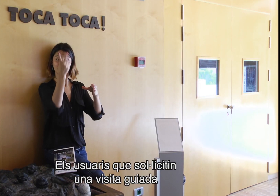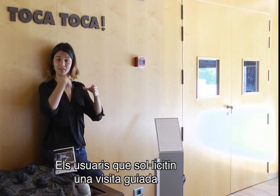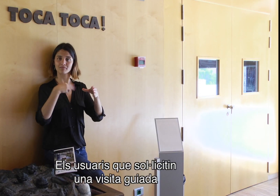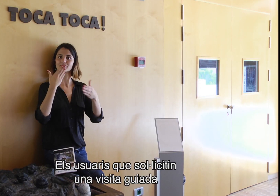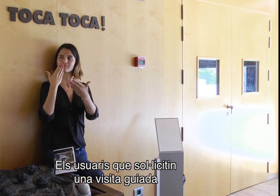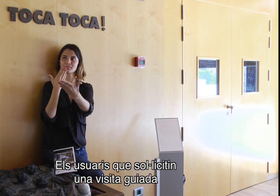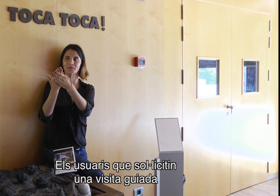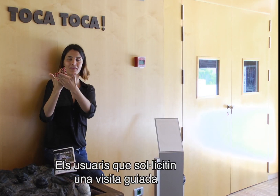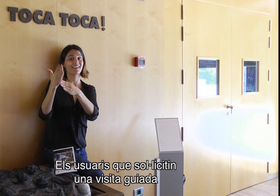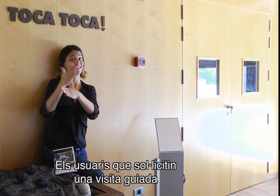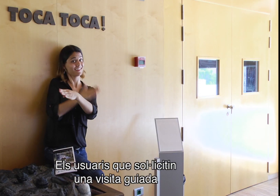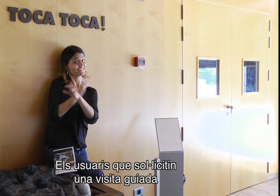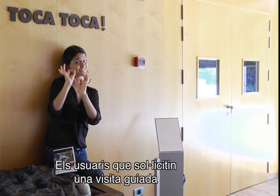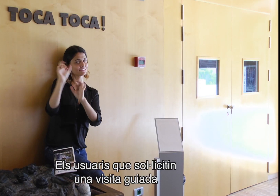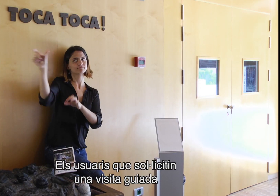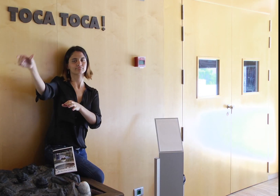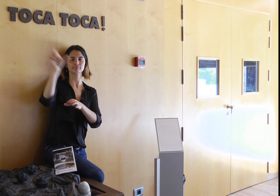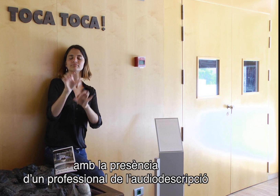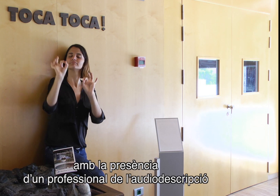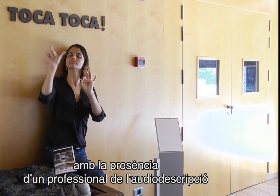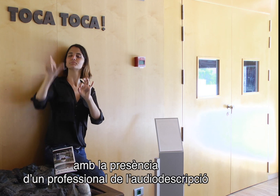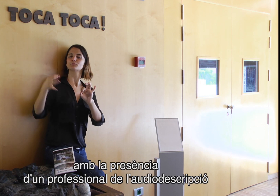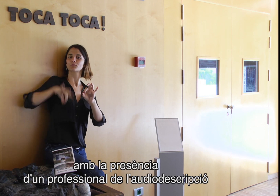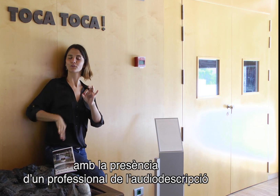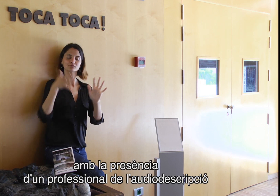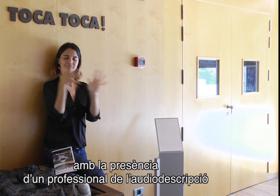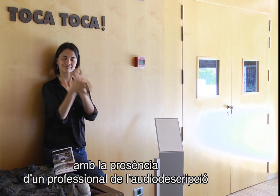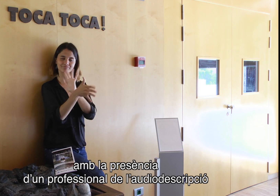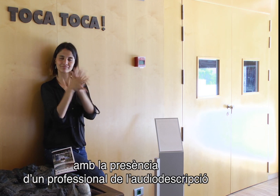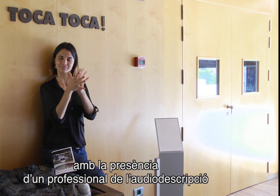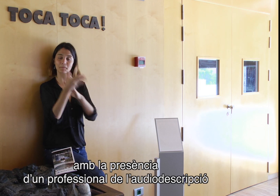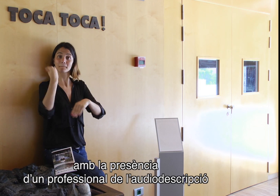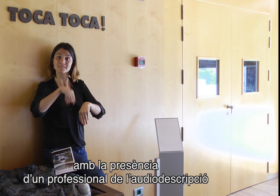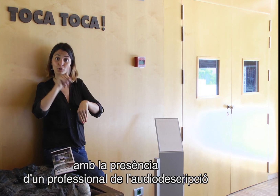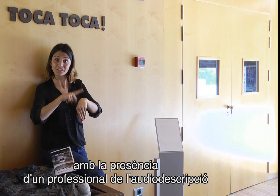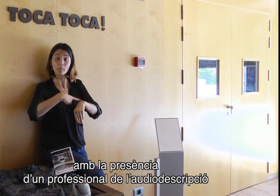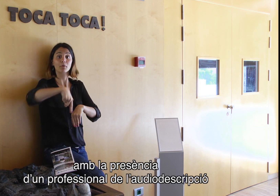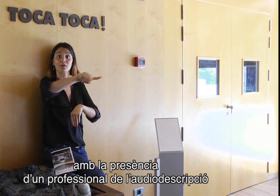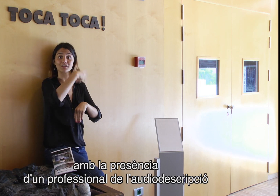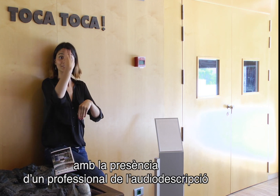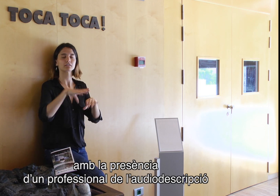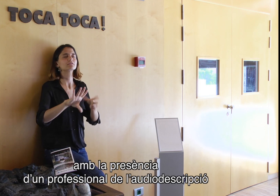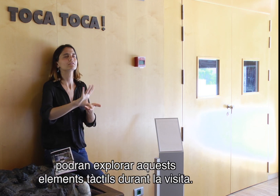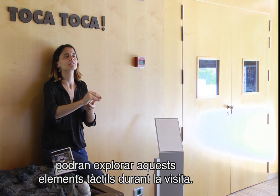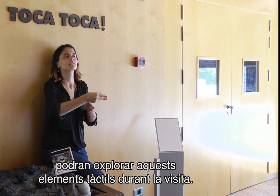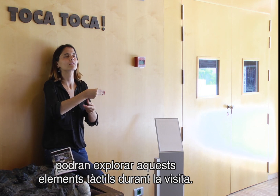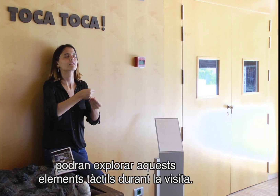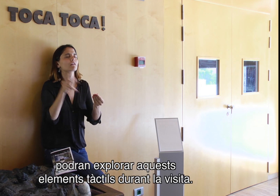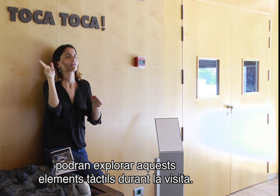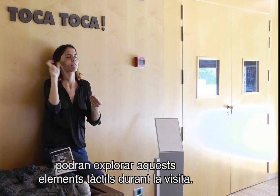els usuaris que sol·licitin una visita guiada amb la presència d'un professional de l'audiodescripció podran explorar aquests elements